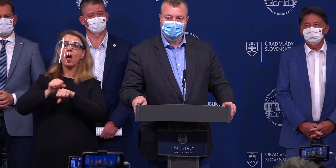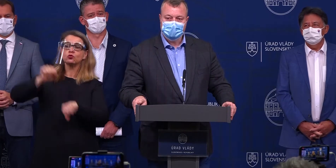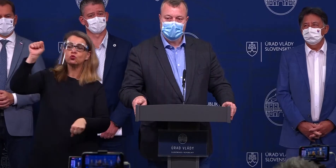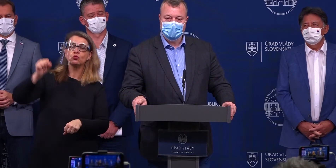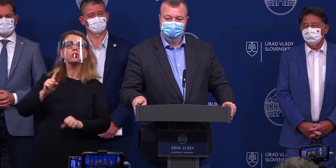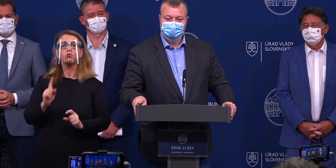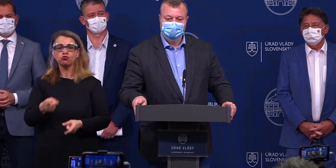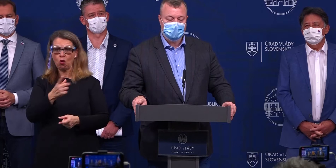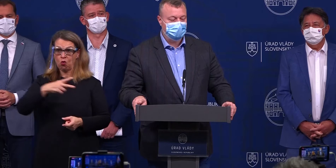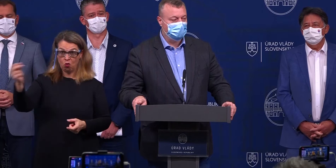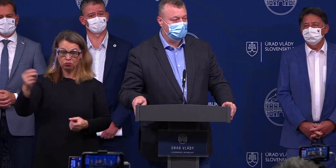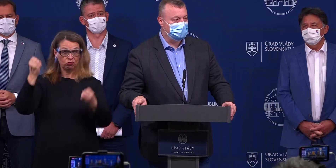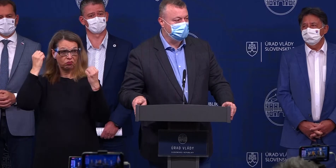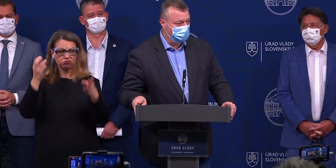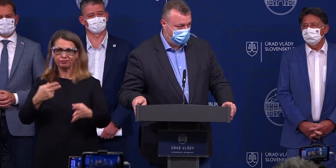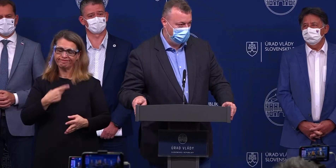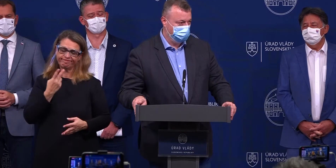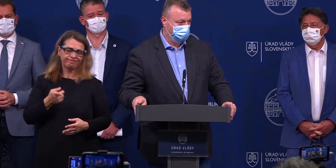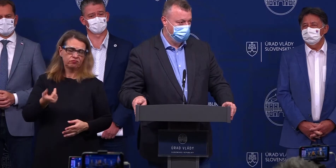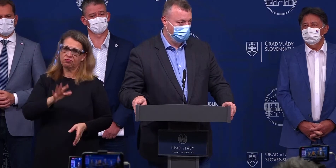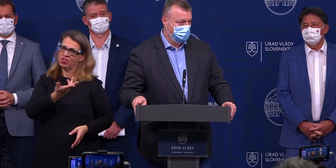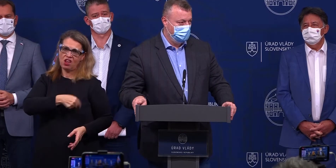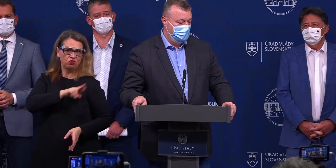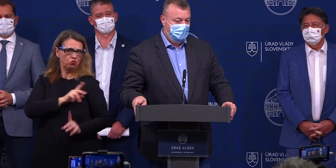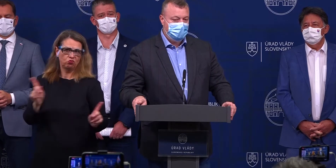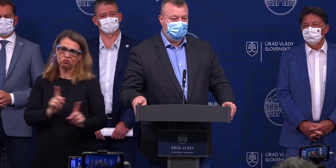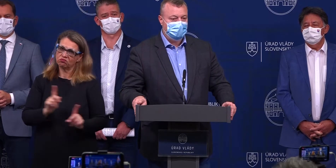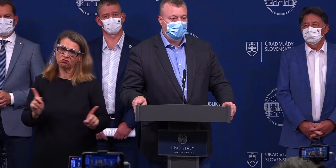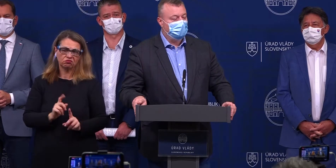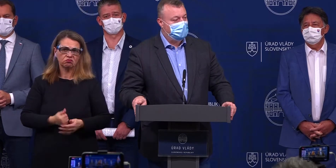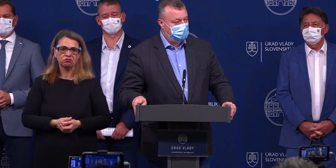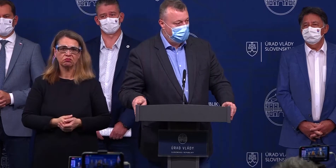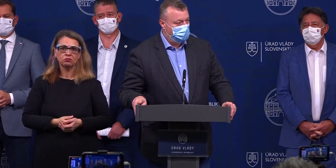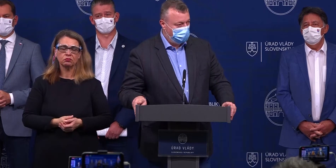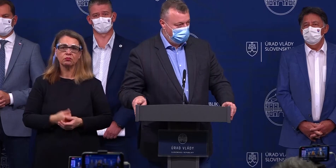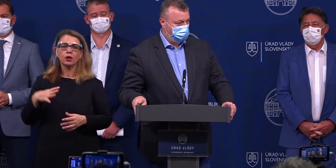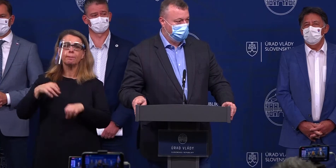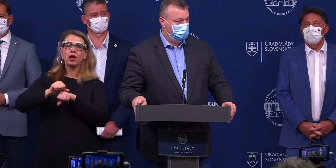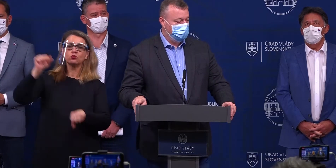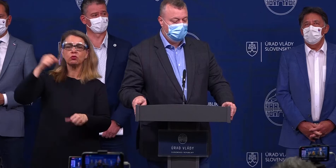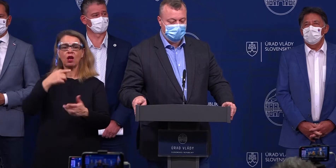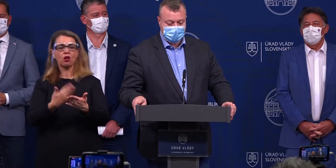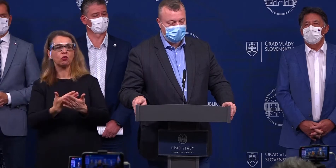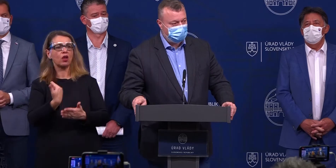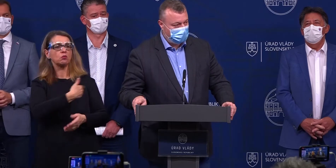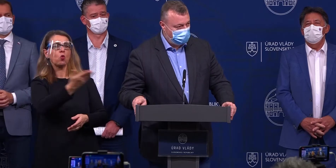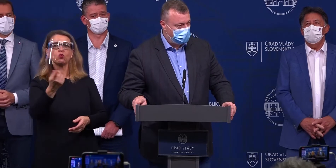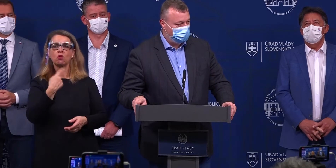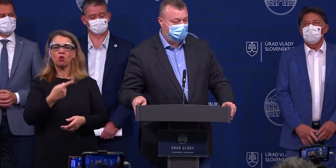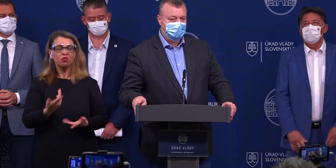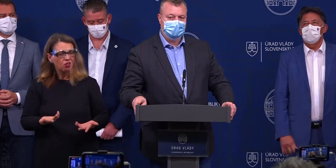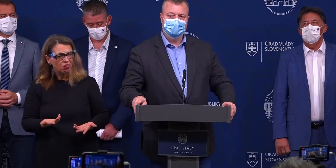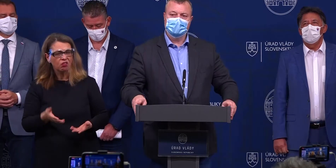to ja považujem za absolútne nezodpovedné. Pretože ono vlastne hovorí ľuďom, viete čo, celá tá